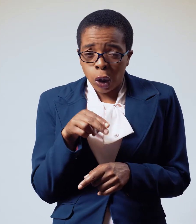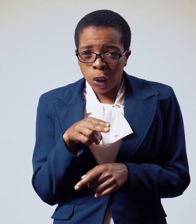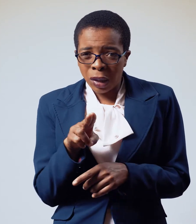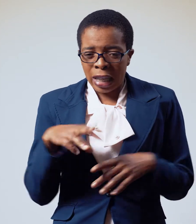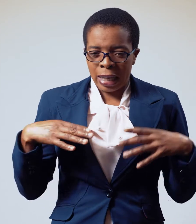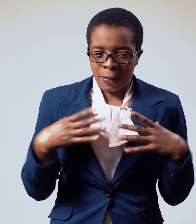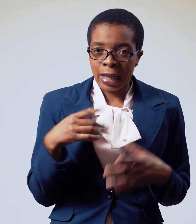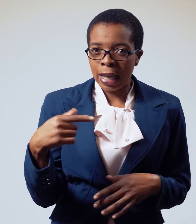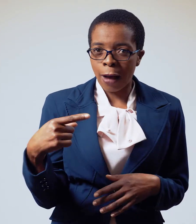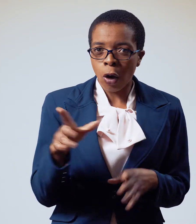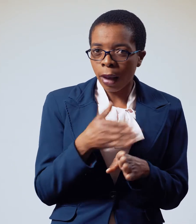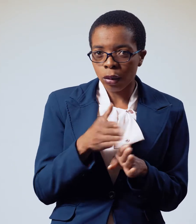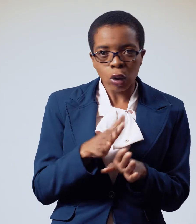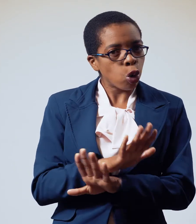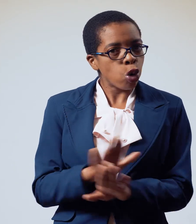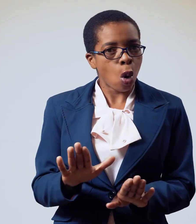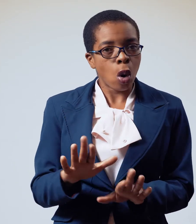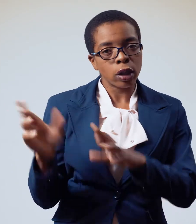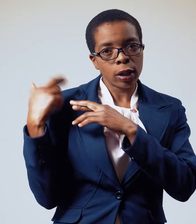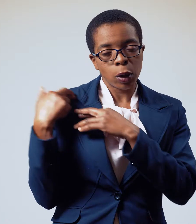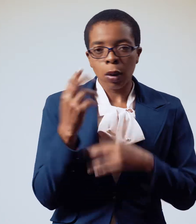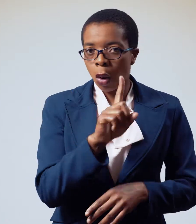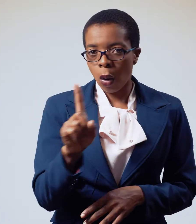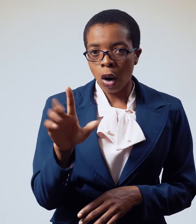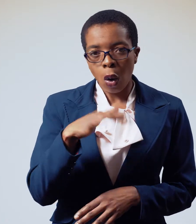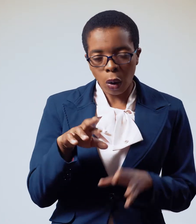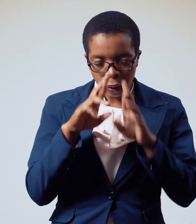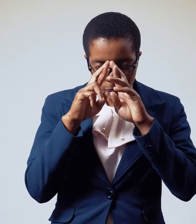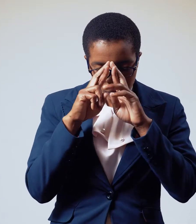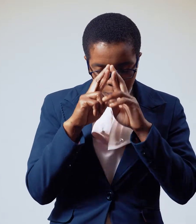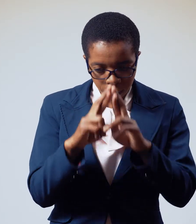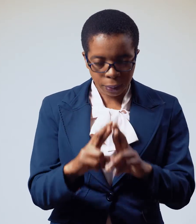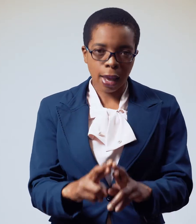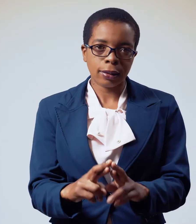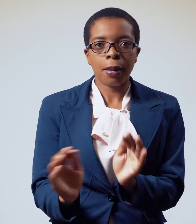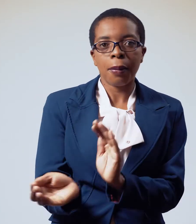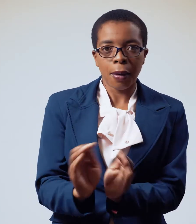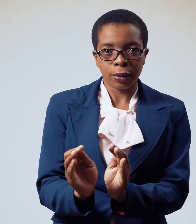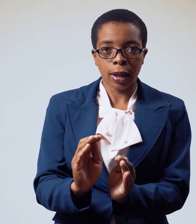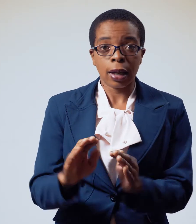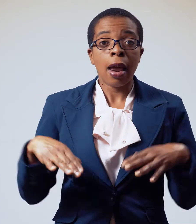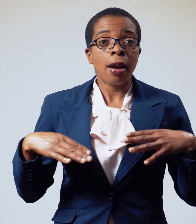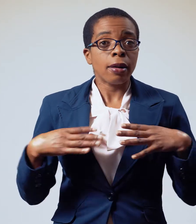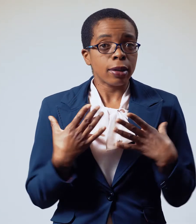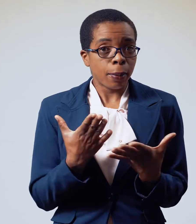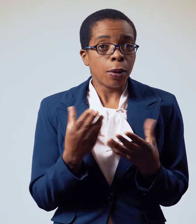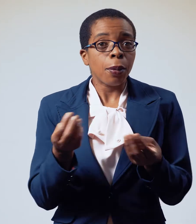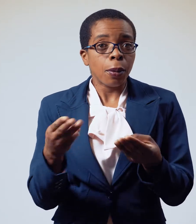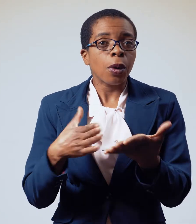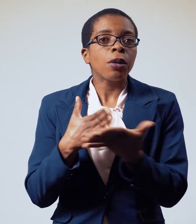kujimiririra. Asii werega kutora mkanawe kure mara kwa u. Ibasa redu tese kucherecheza, kuremekeza,